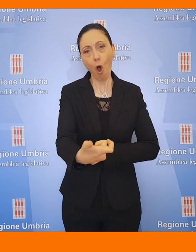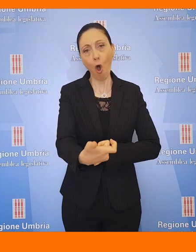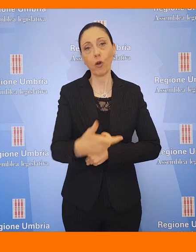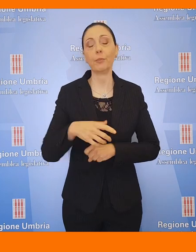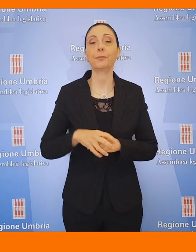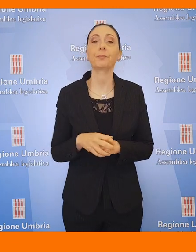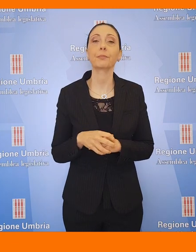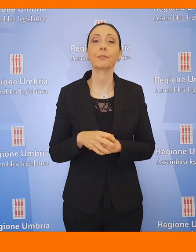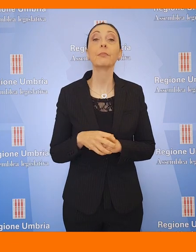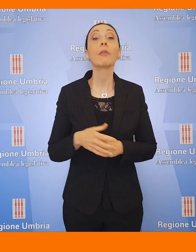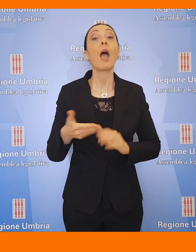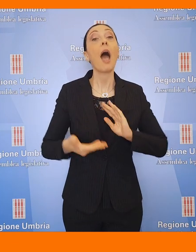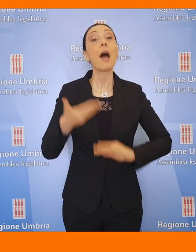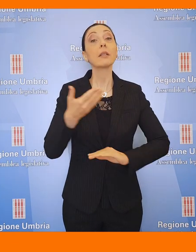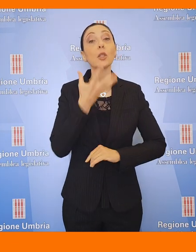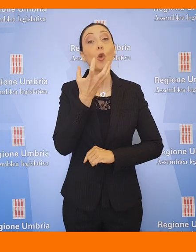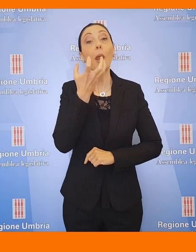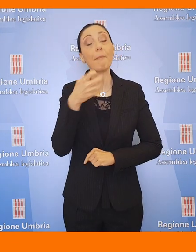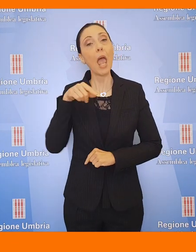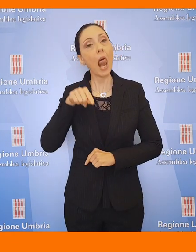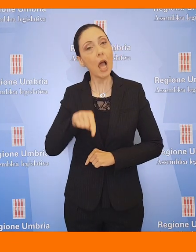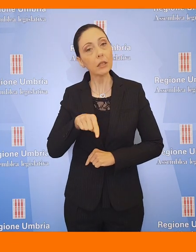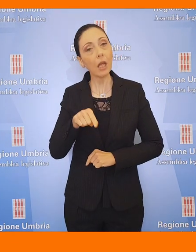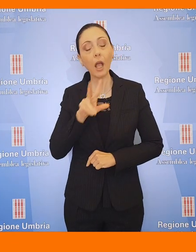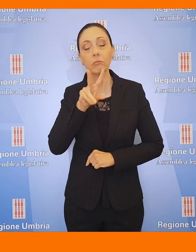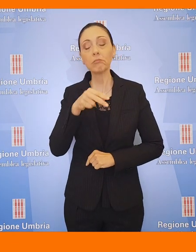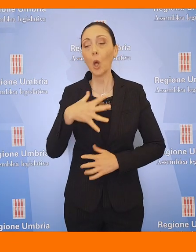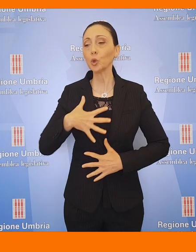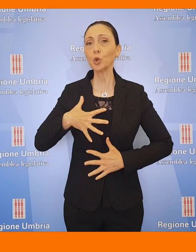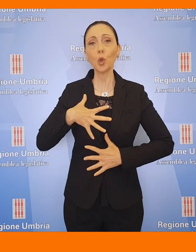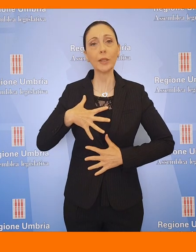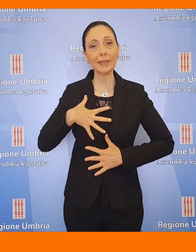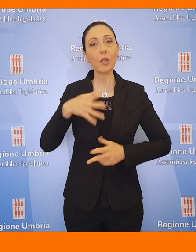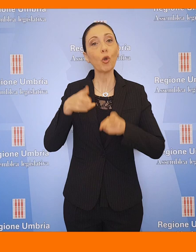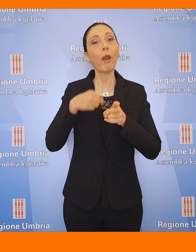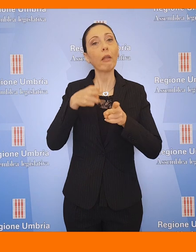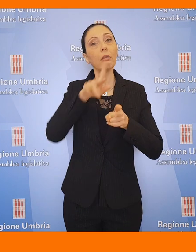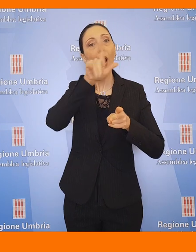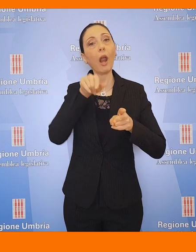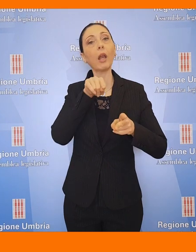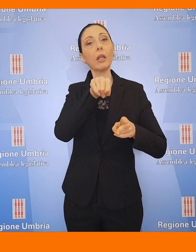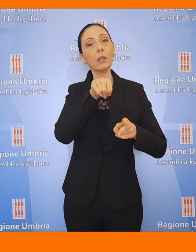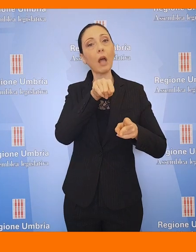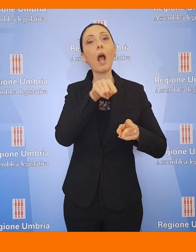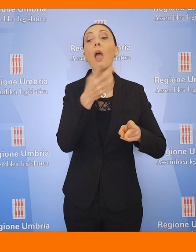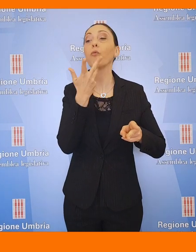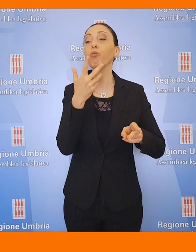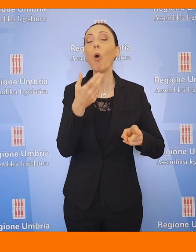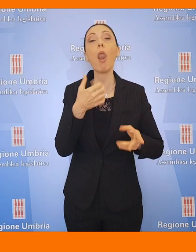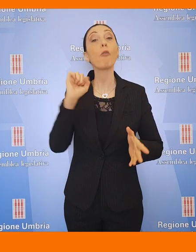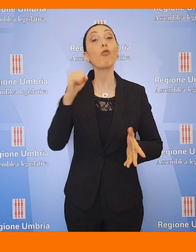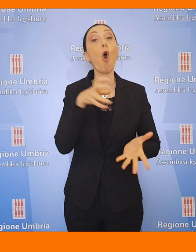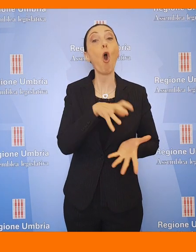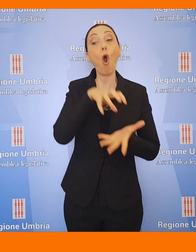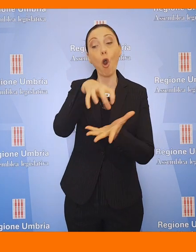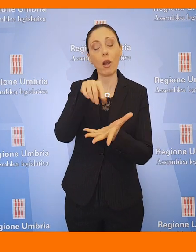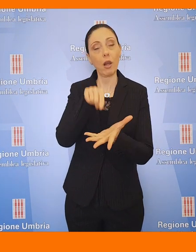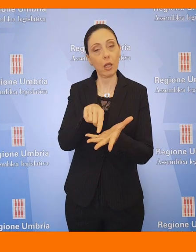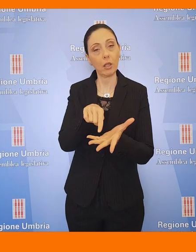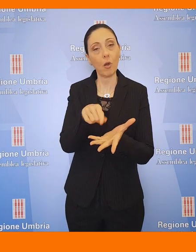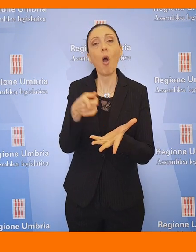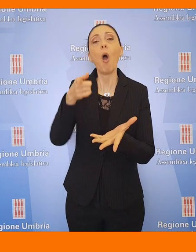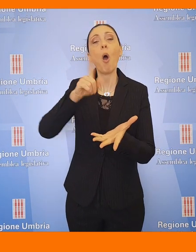L'assessore Melasecche ha espresso soddisfazione per la disponibilità di Trenitalia ad investire sul sito di Foligno e ribadendo la piena